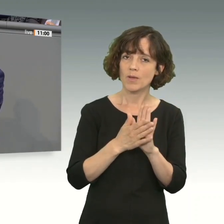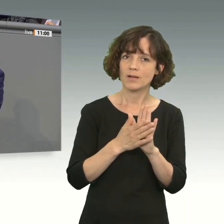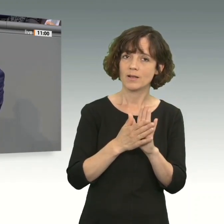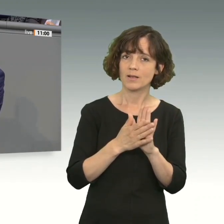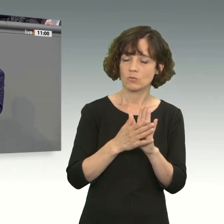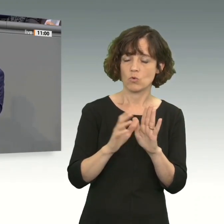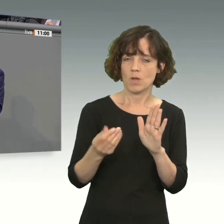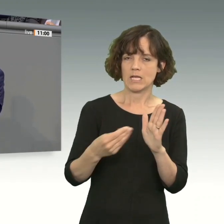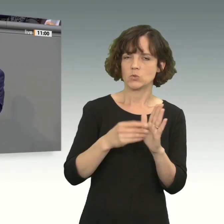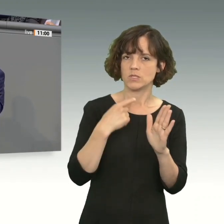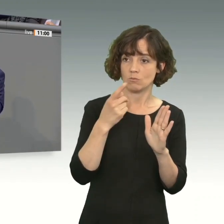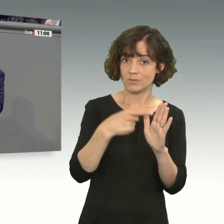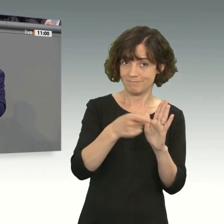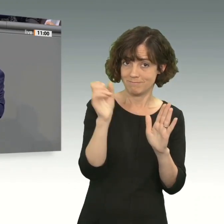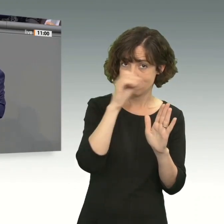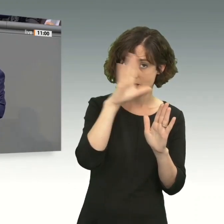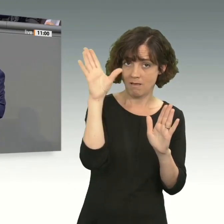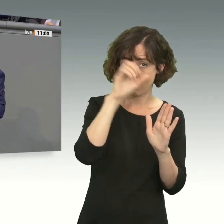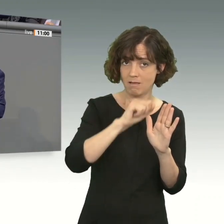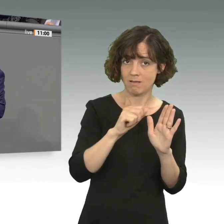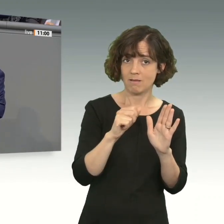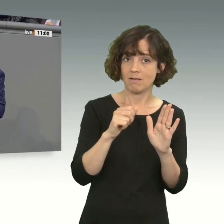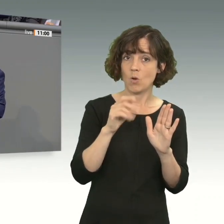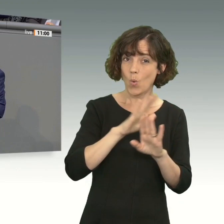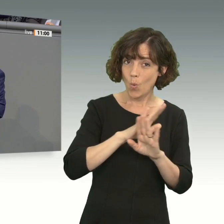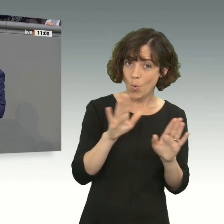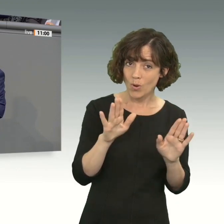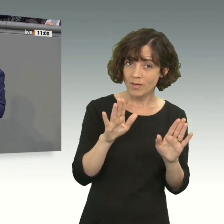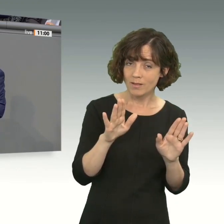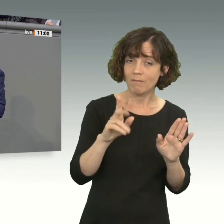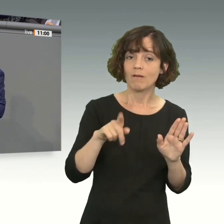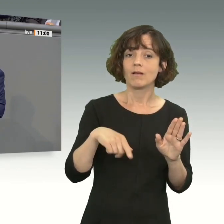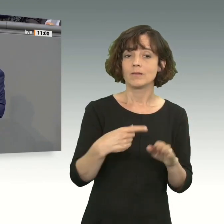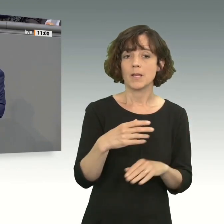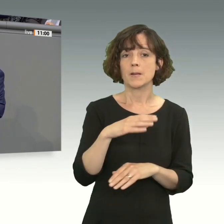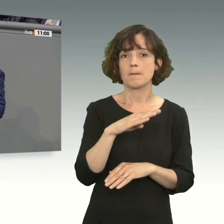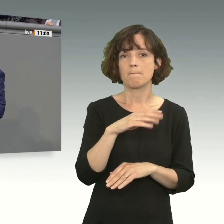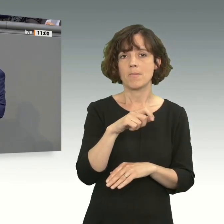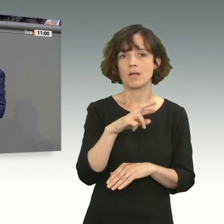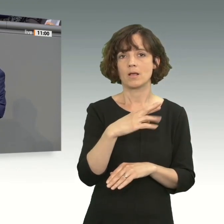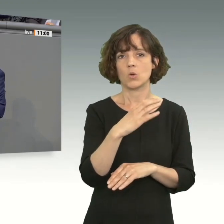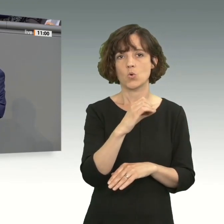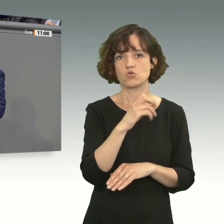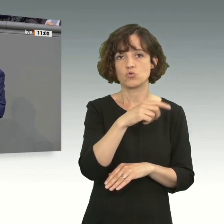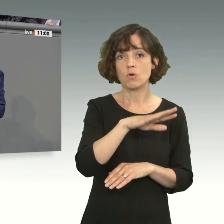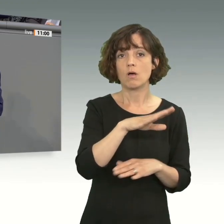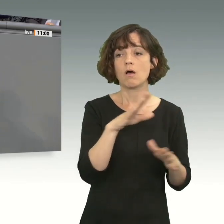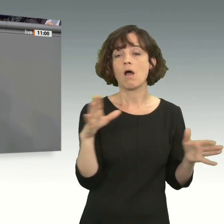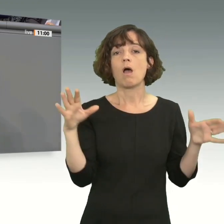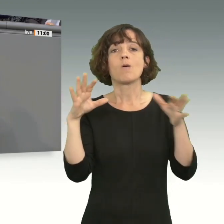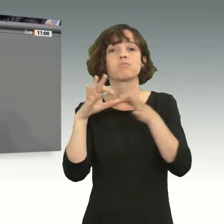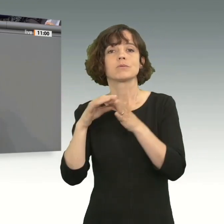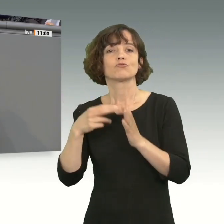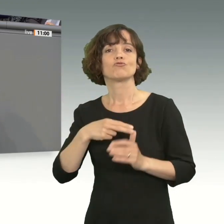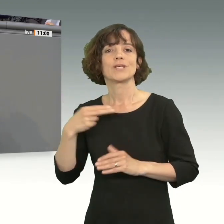sagen, das muss uns allen klar sein, wenn wir damit umgehen, könnte sich der Mercosur Richtung China wenden. Was aber